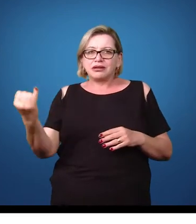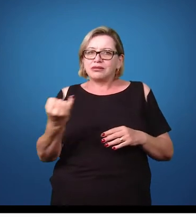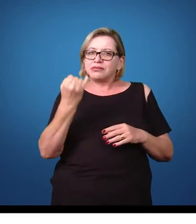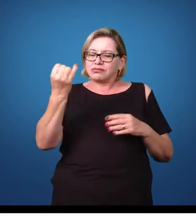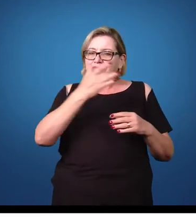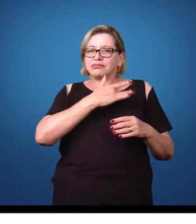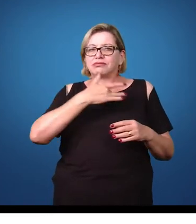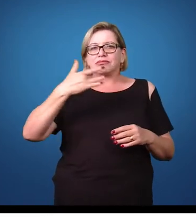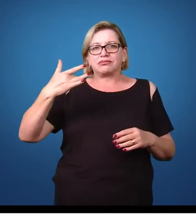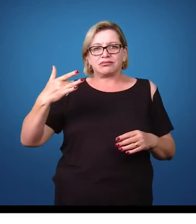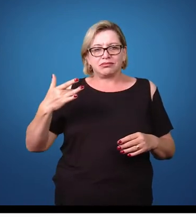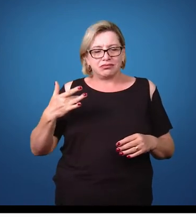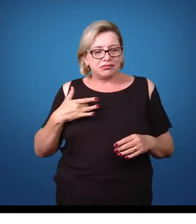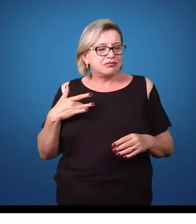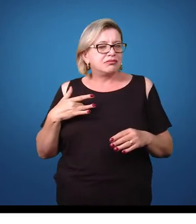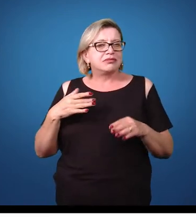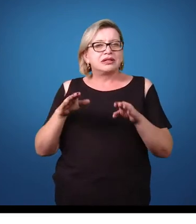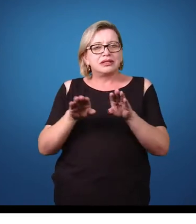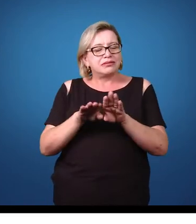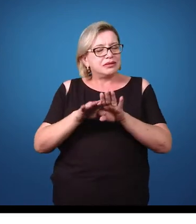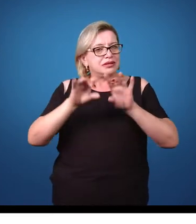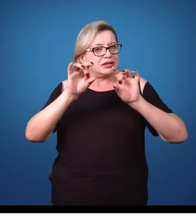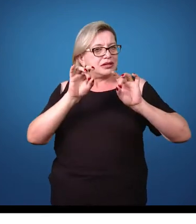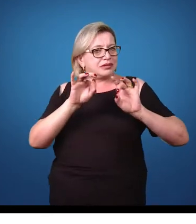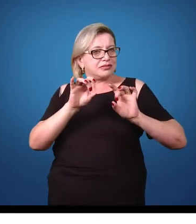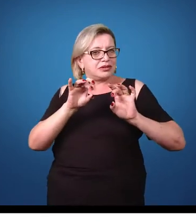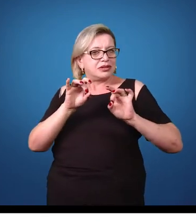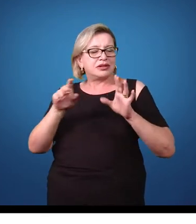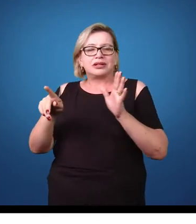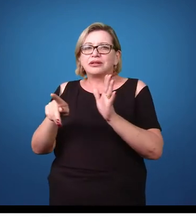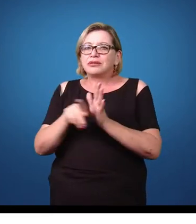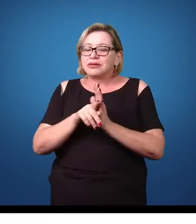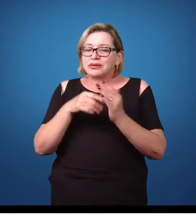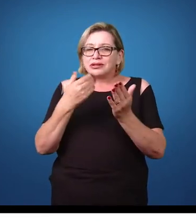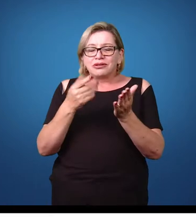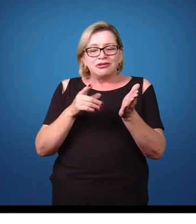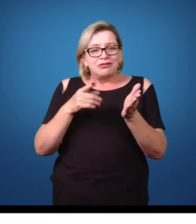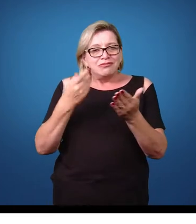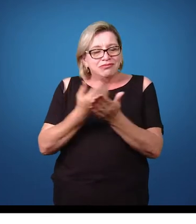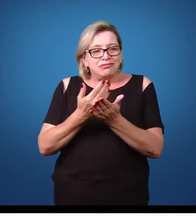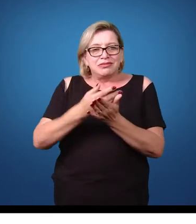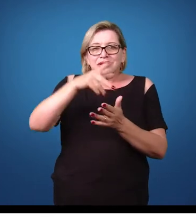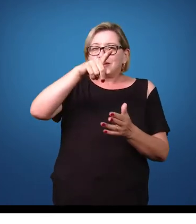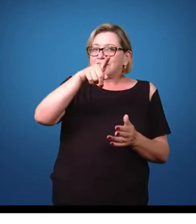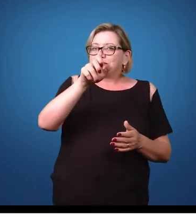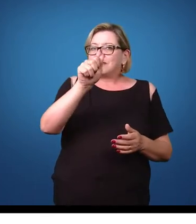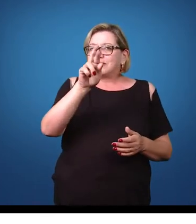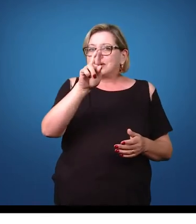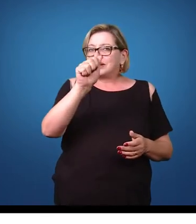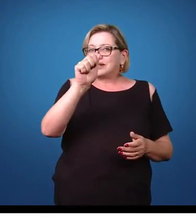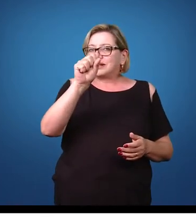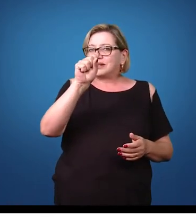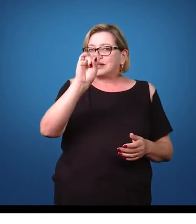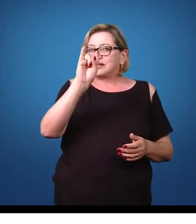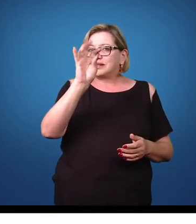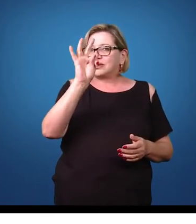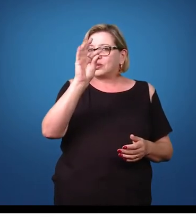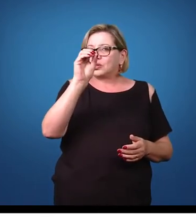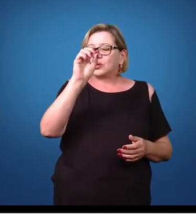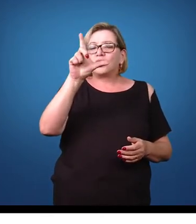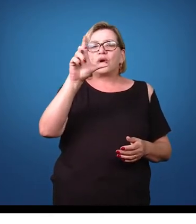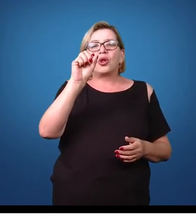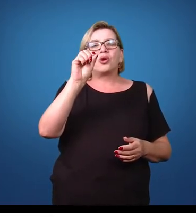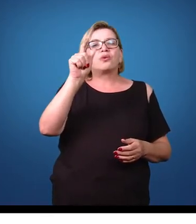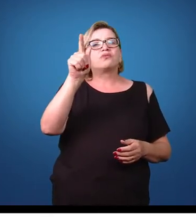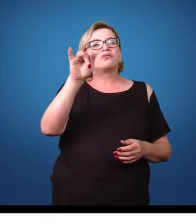importância médica e, no caso, também importância aqui mais específica para a nossa área de parasitologia, que eu já comentei dos vetores